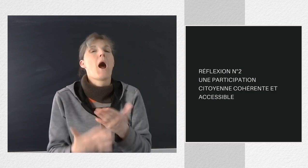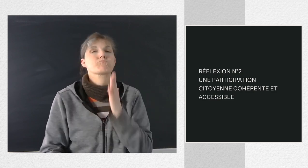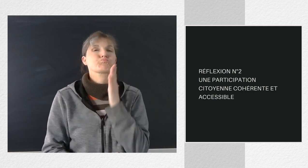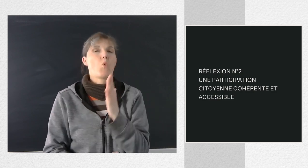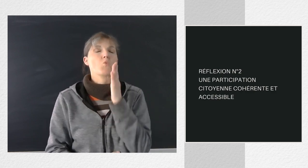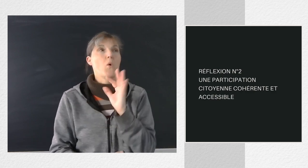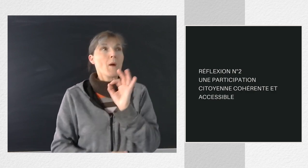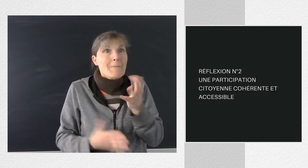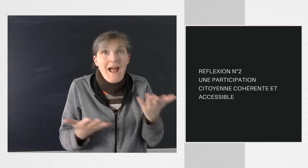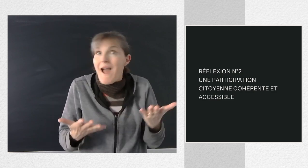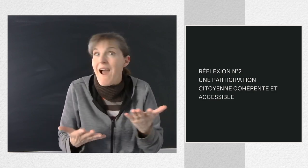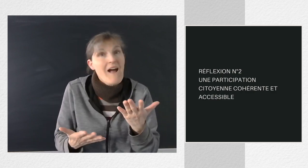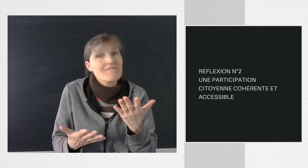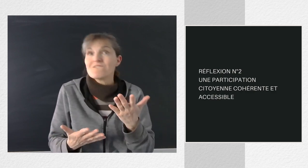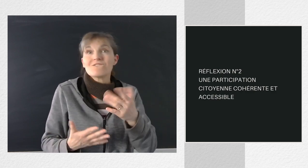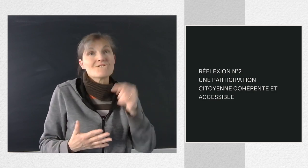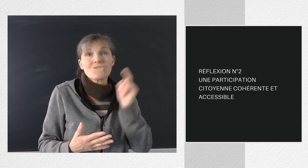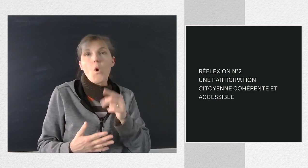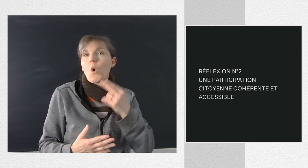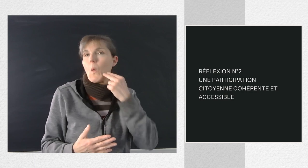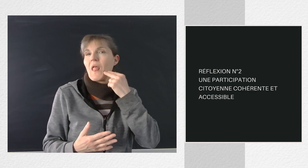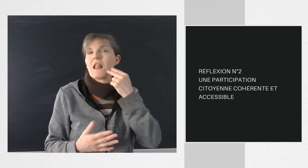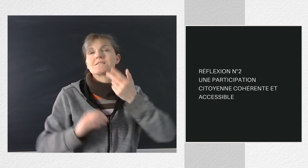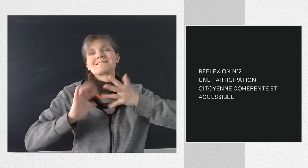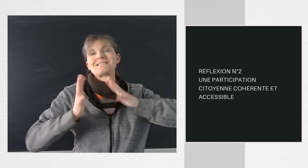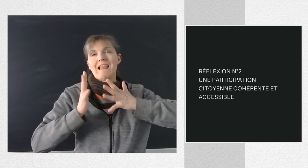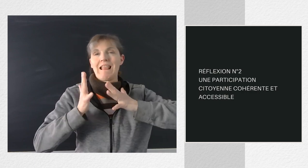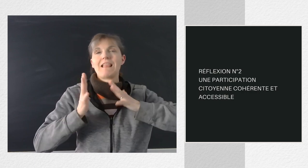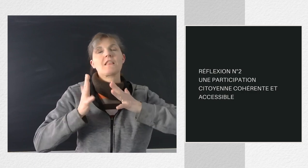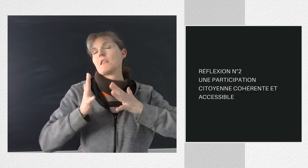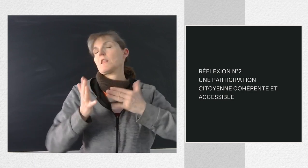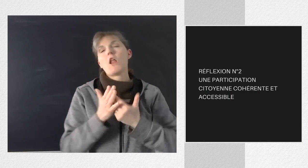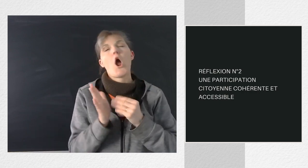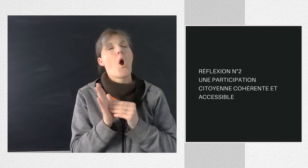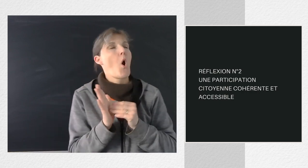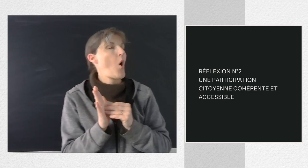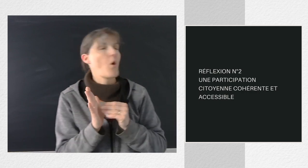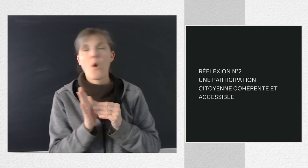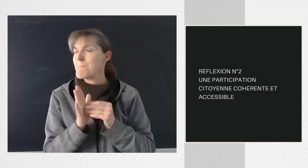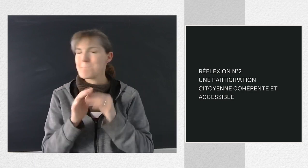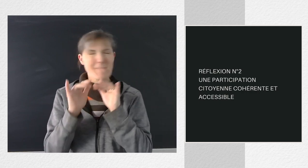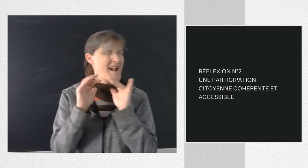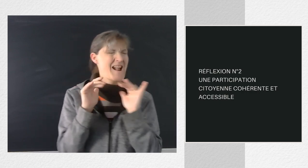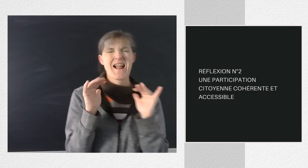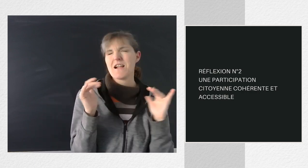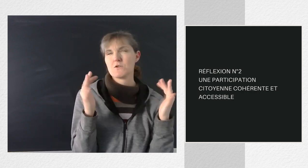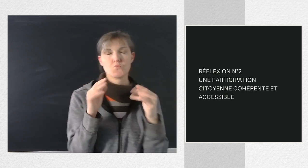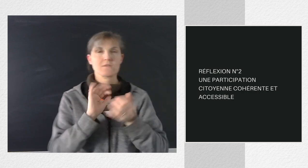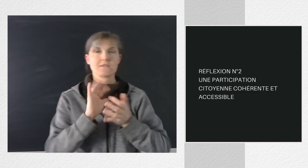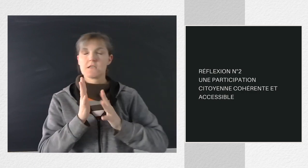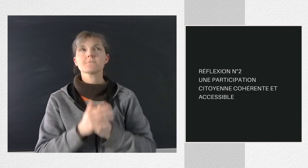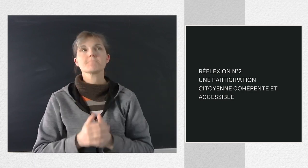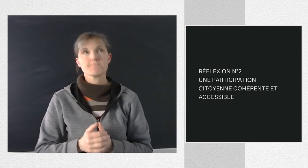et l'implication. Assurément, cette transformation des pratiques est nécessaire